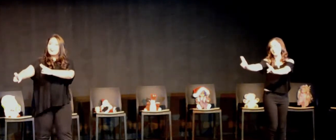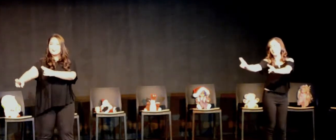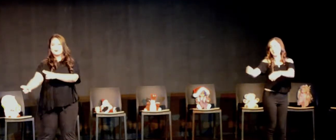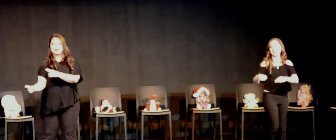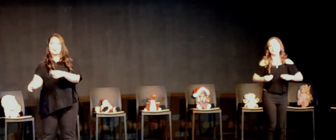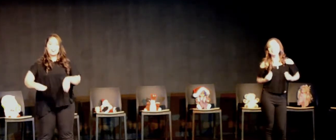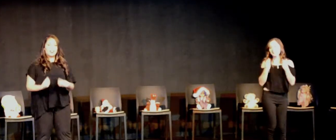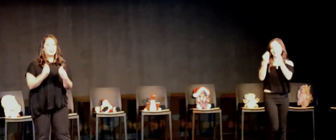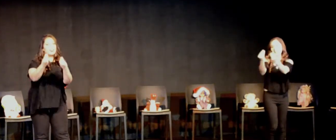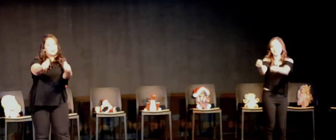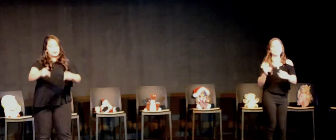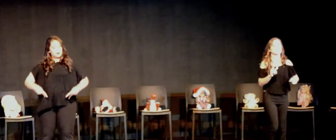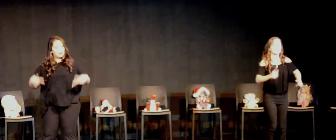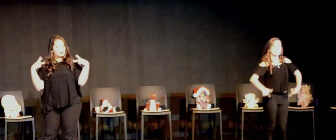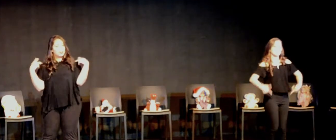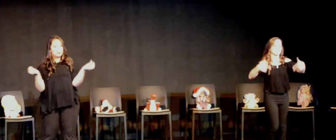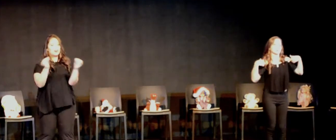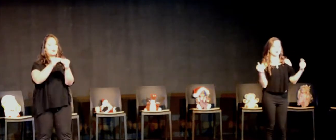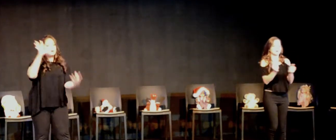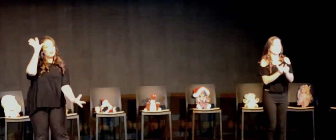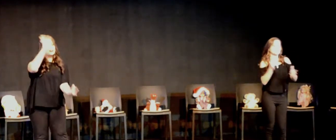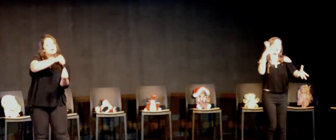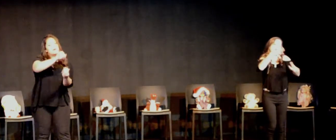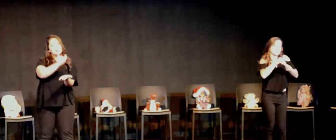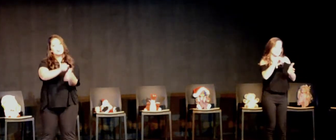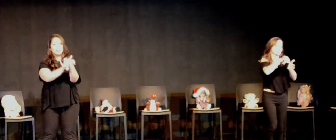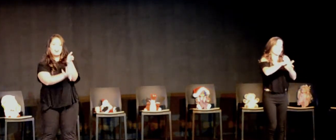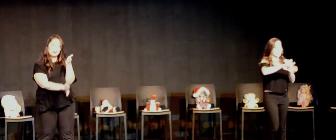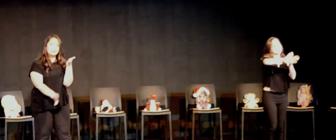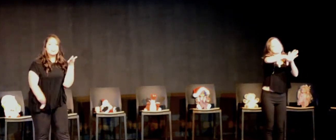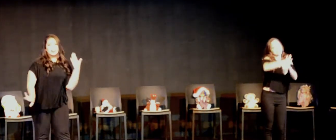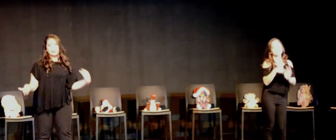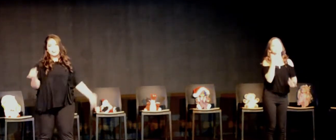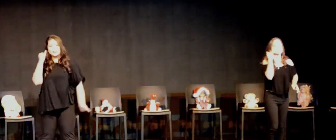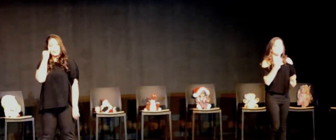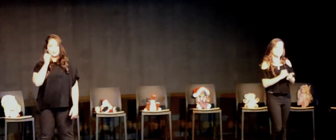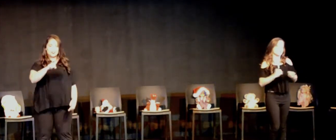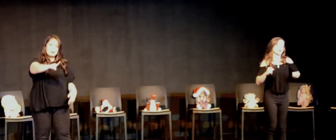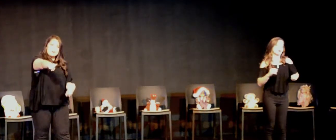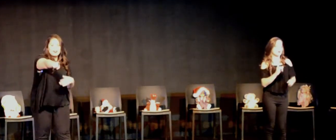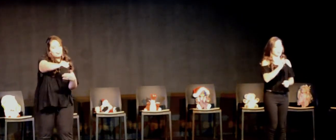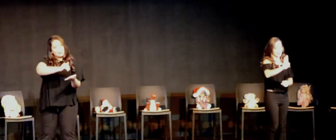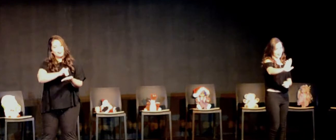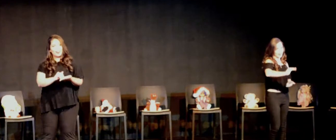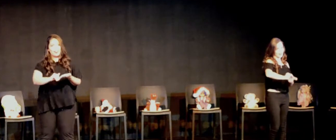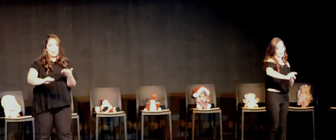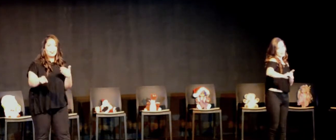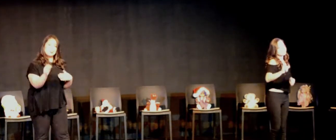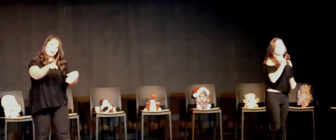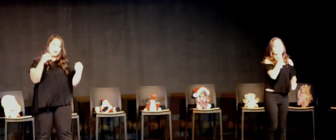Darte una vida con más sumas que restas Si tú me dejas No